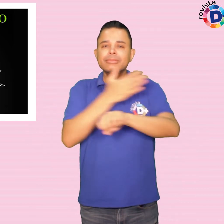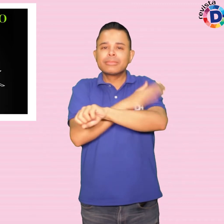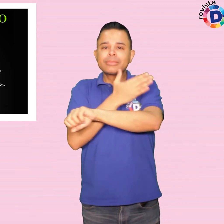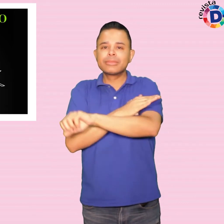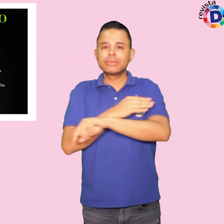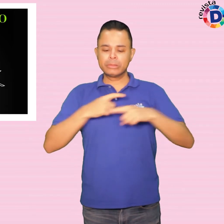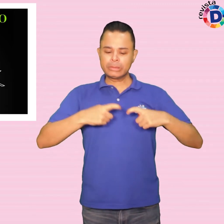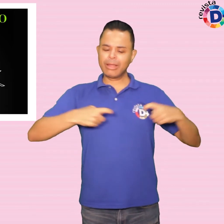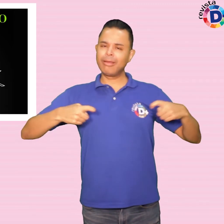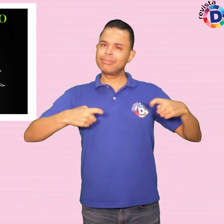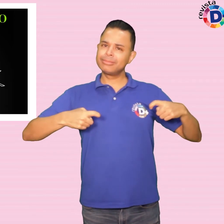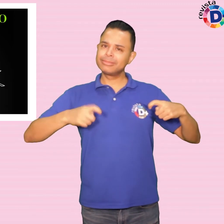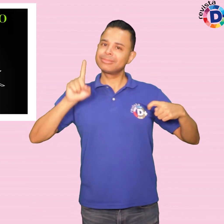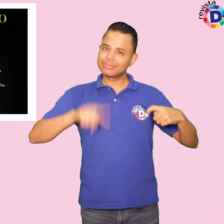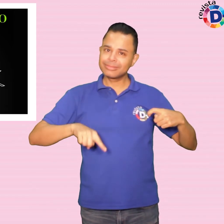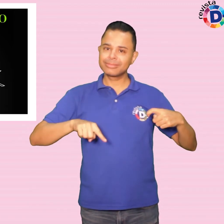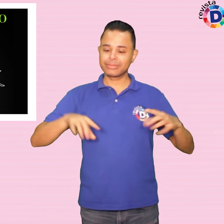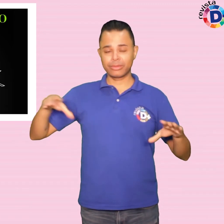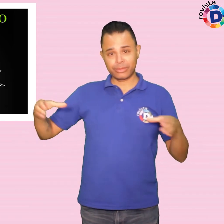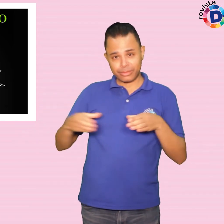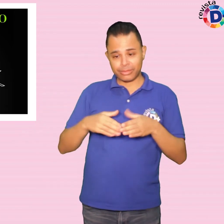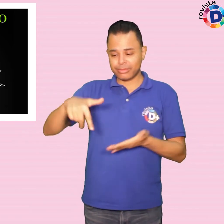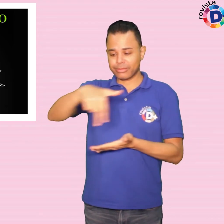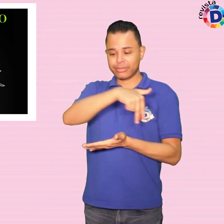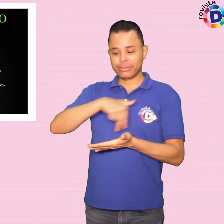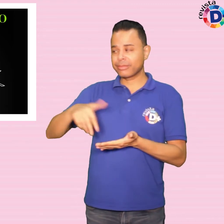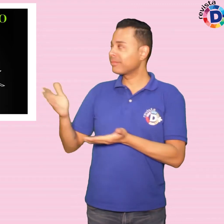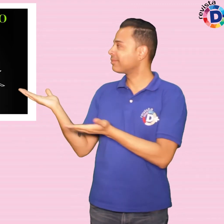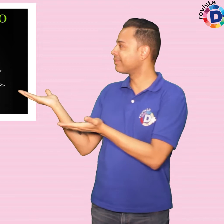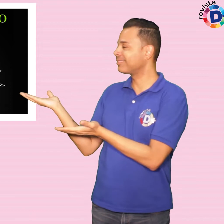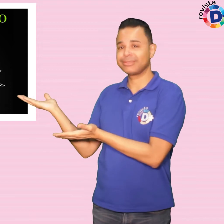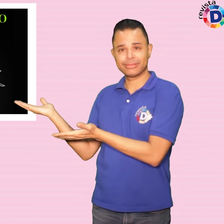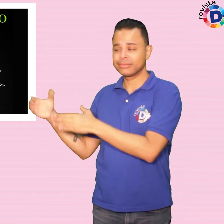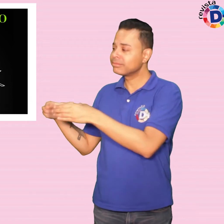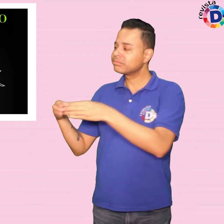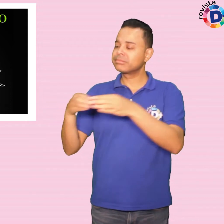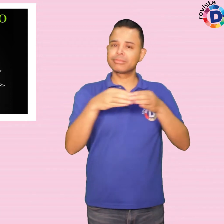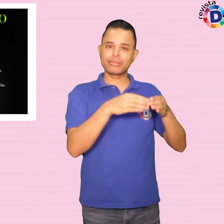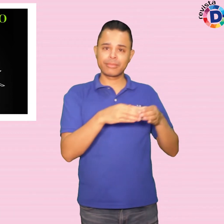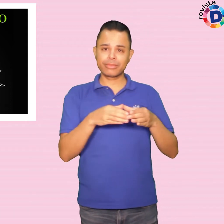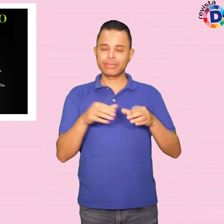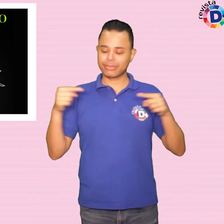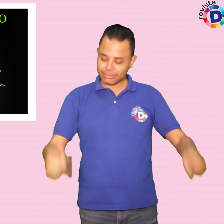de Elásticos, da cia de rodas para o ar, um grupo de dança em cadeira de rodas.